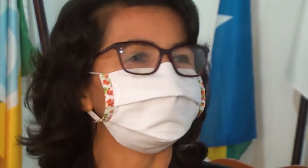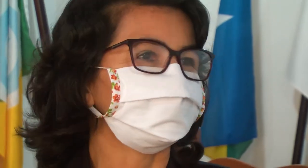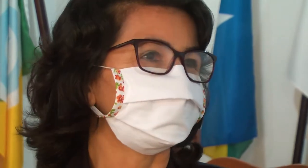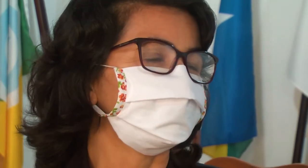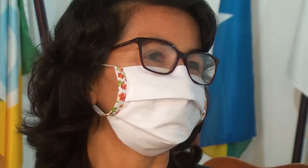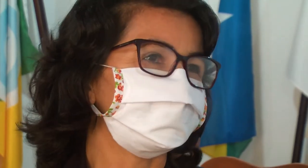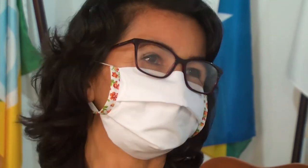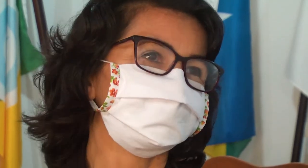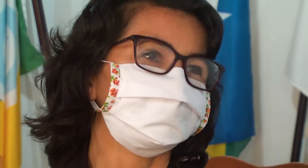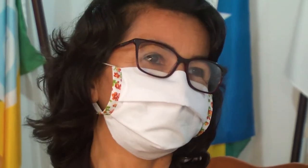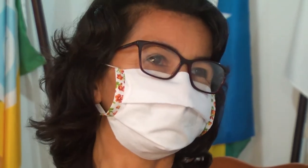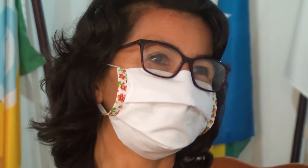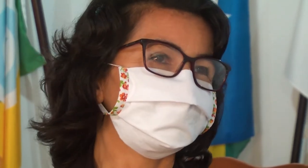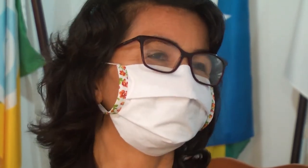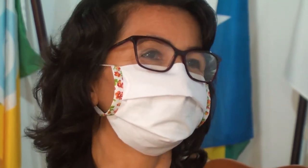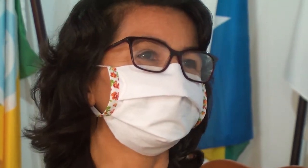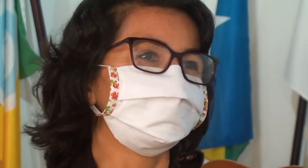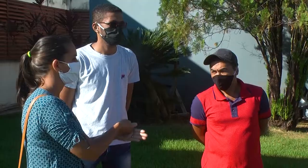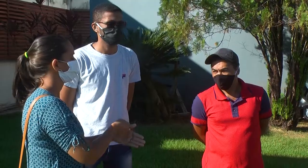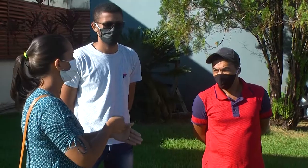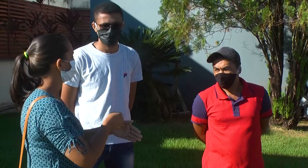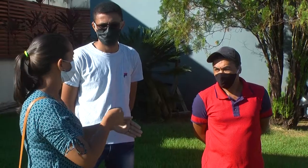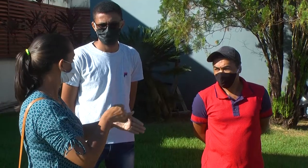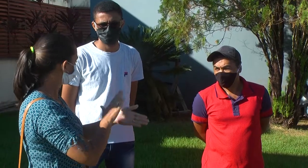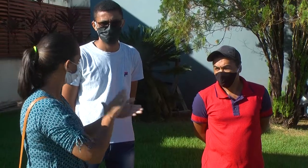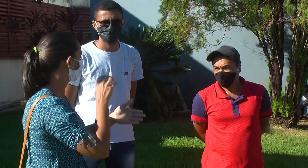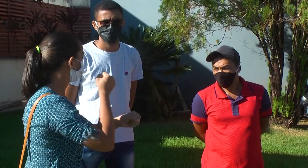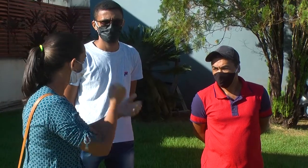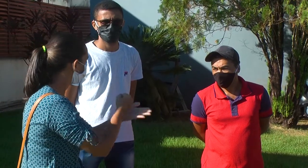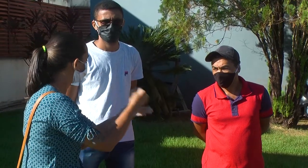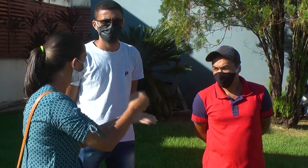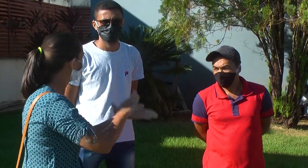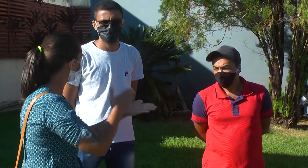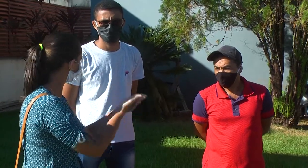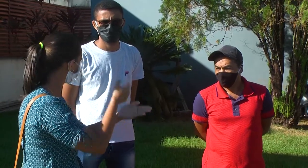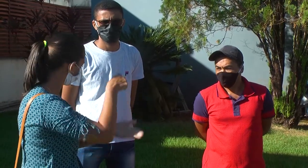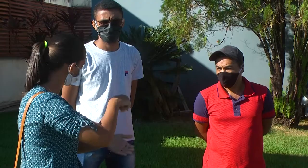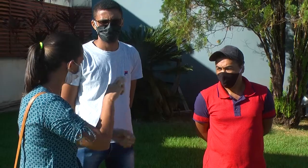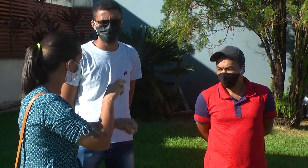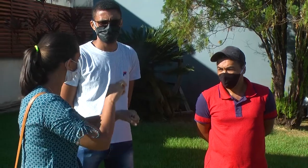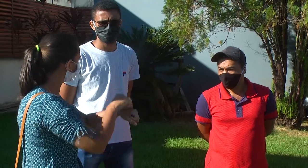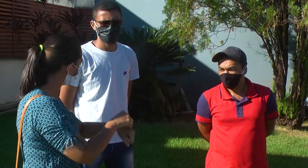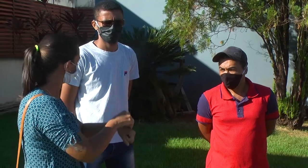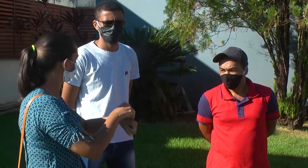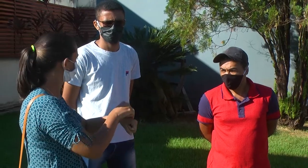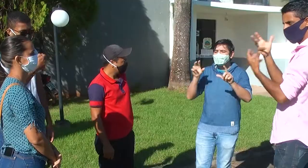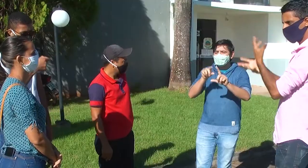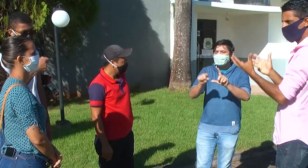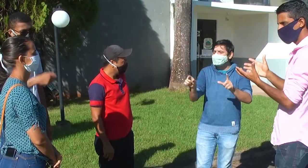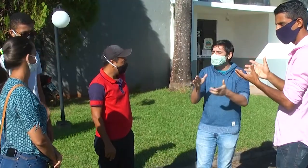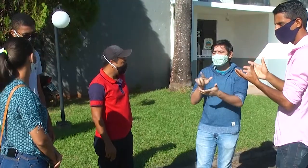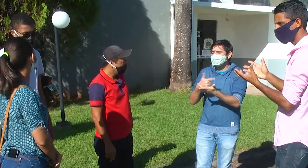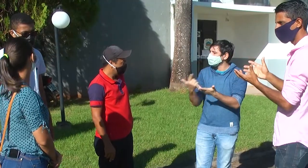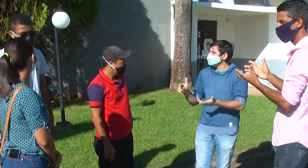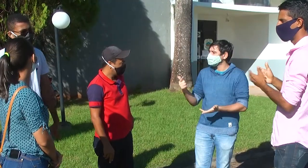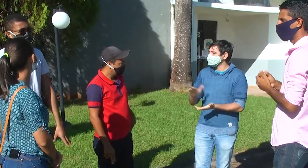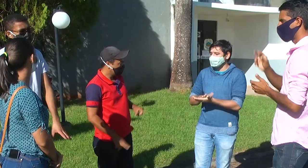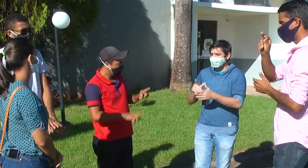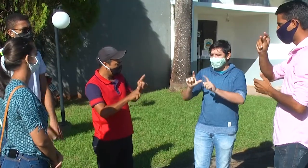Vereadores, Laudeci Menezes, diz que o assunto está sim, tendo atenção, tanto do Poder Legislativo,